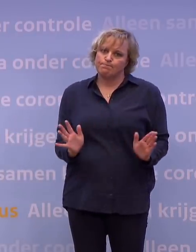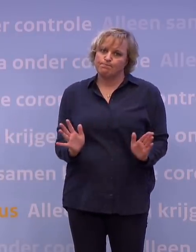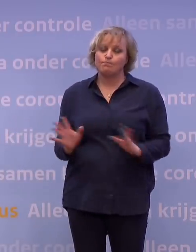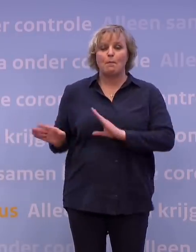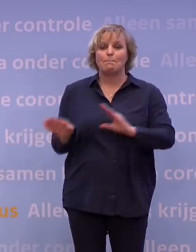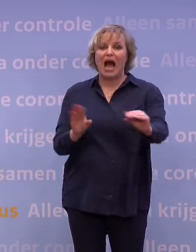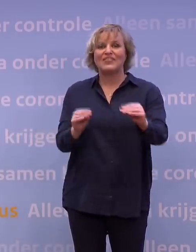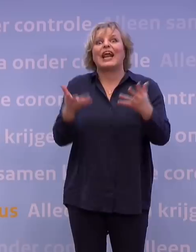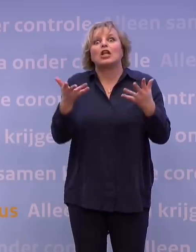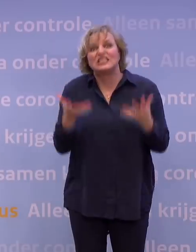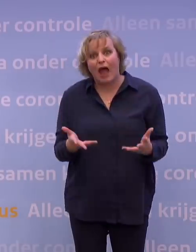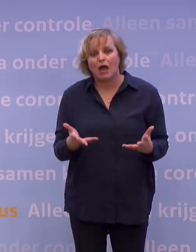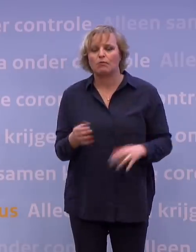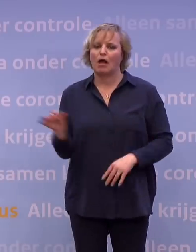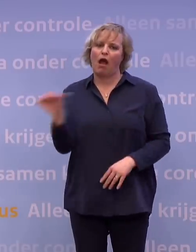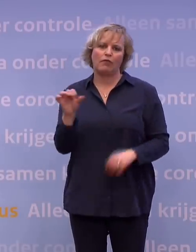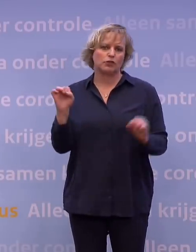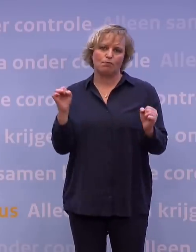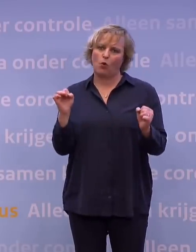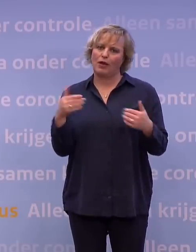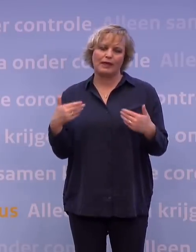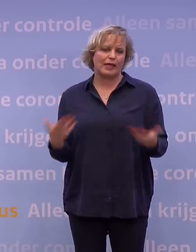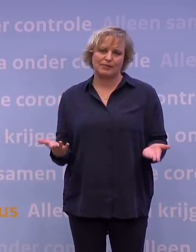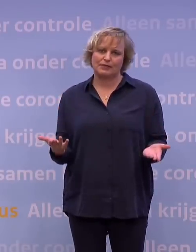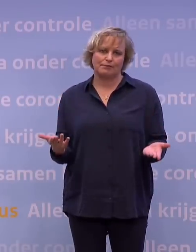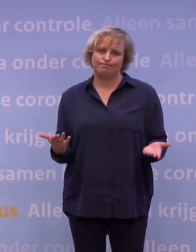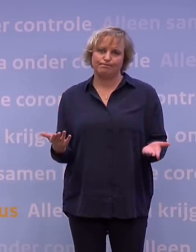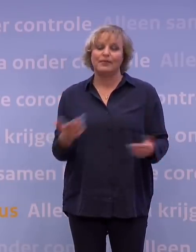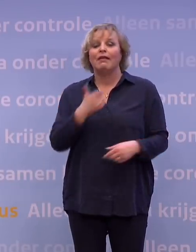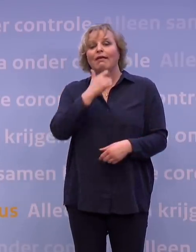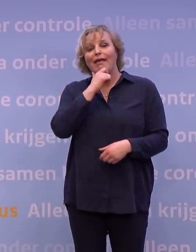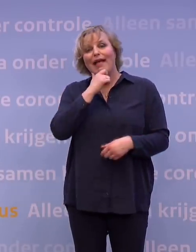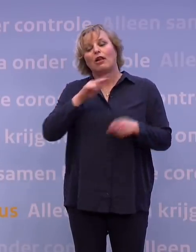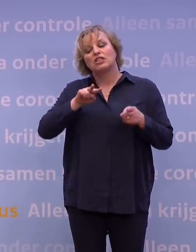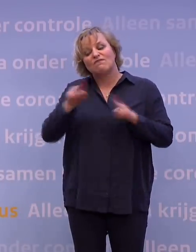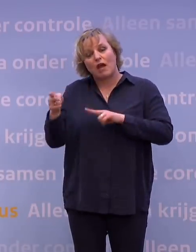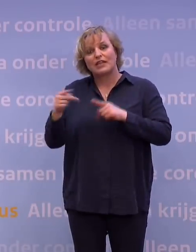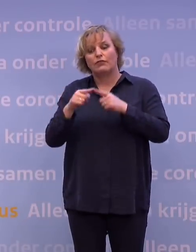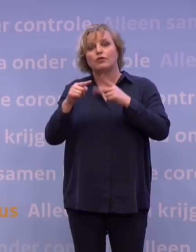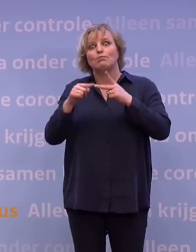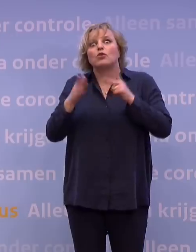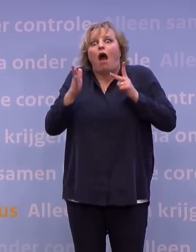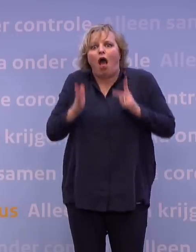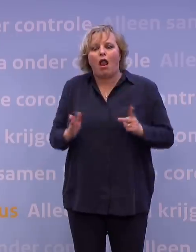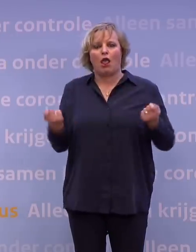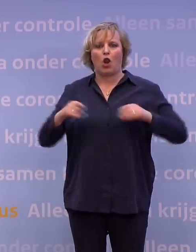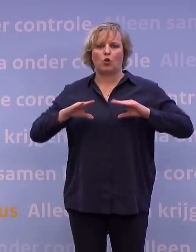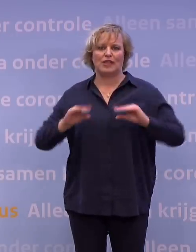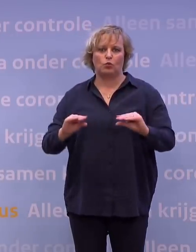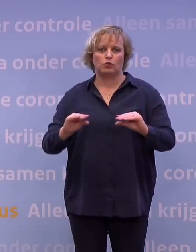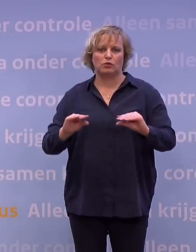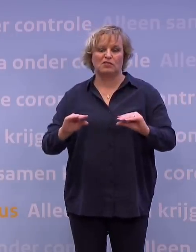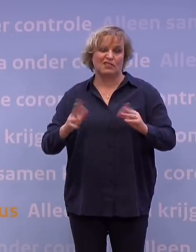maatregel ook is, geen alternatief, nog vanwege het Engelse virus, nog vanwege het feit dat we in een lockdown zitten die anders nog meer